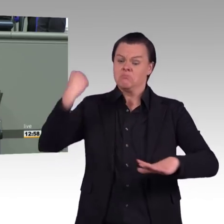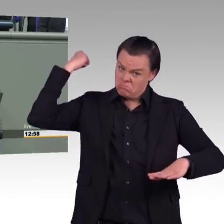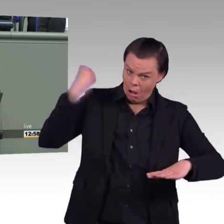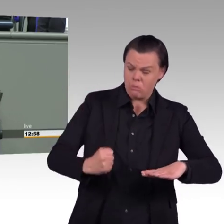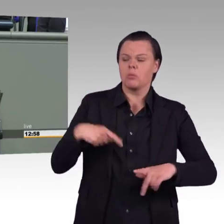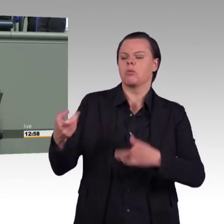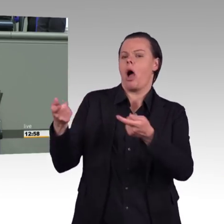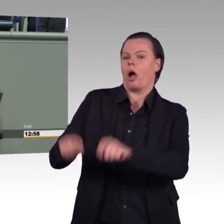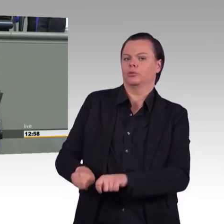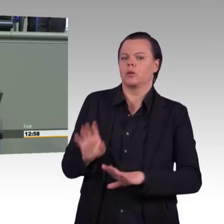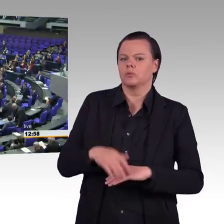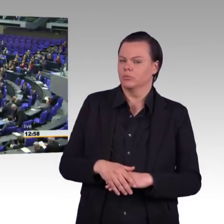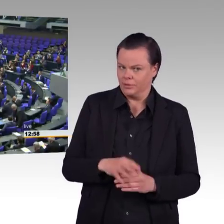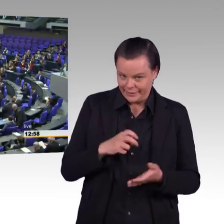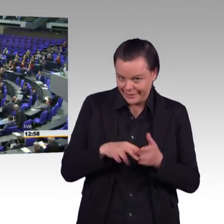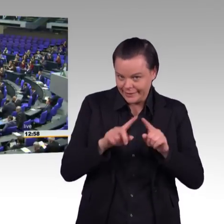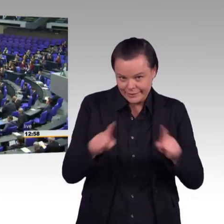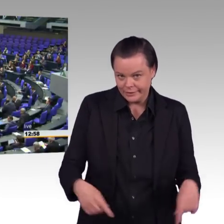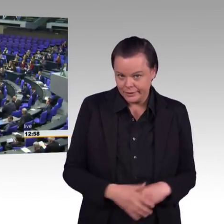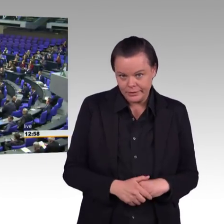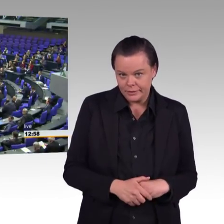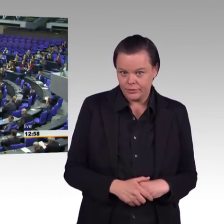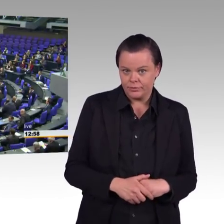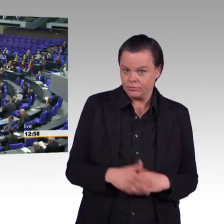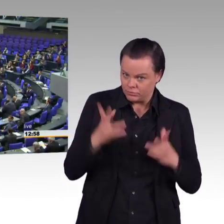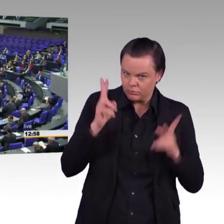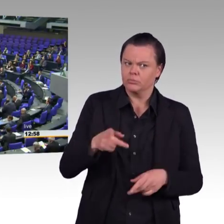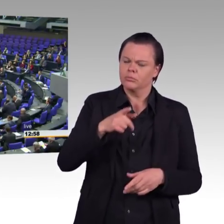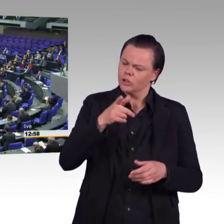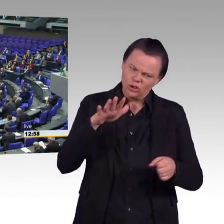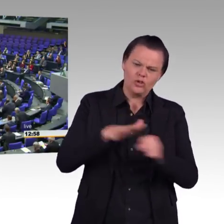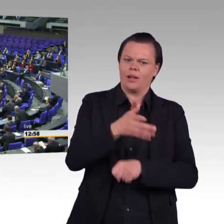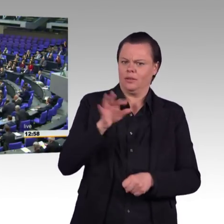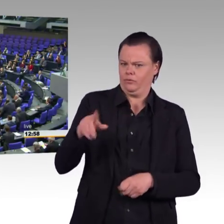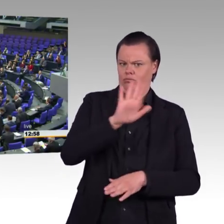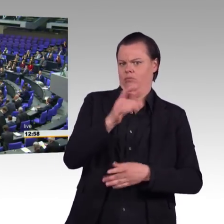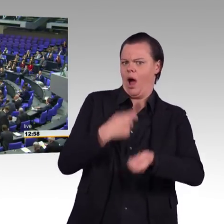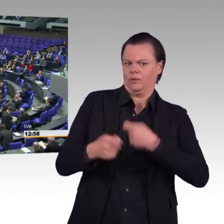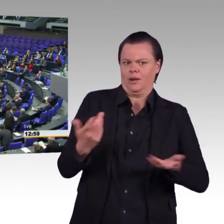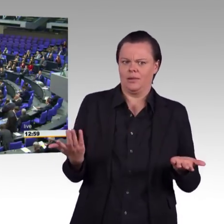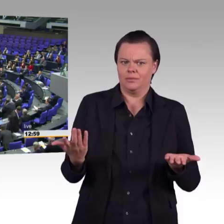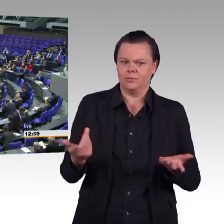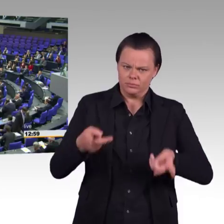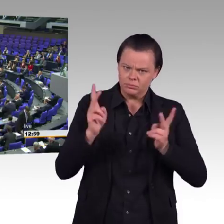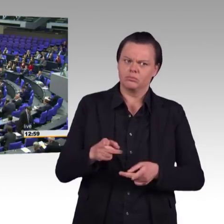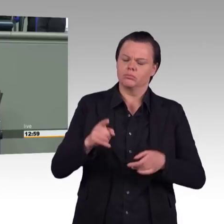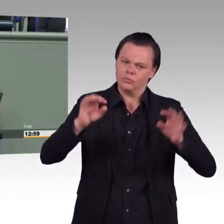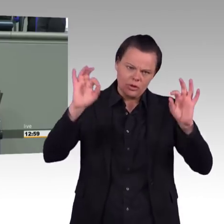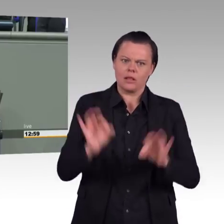stehen damit wirtschafts und klimapolitisch mittlerweile ziemlich allein da. Vor ein paar Tagen haben gerade